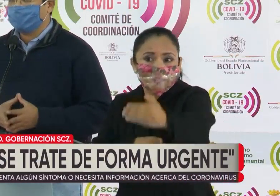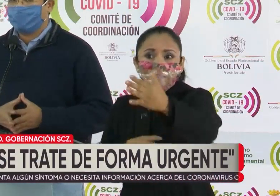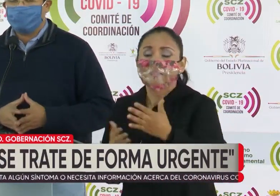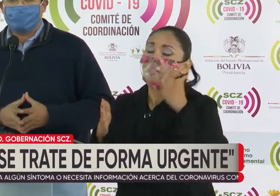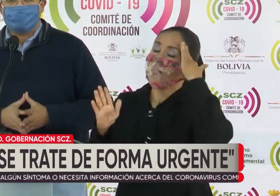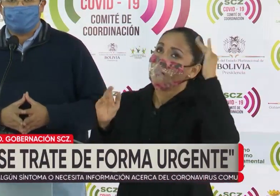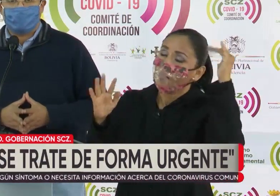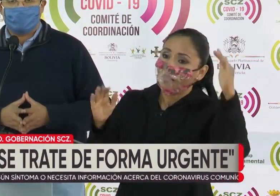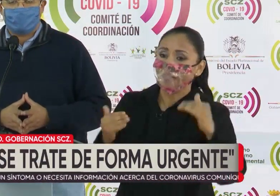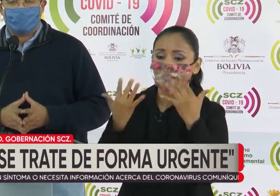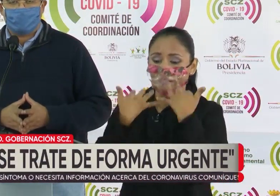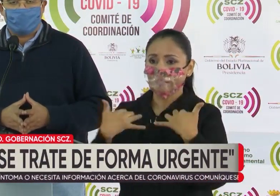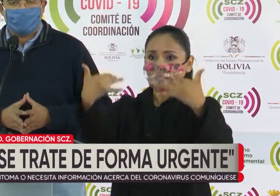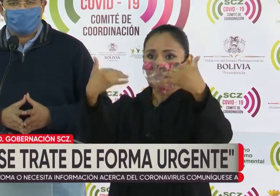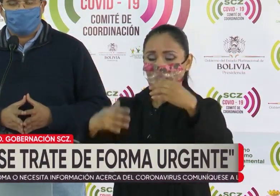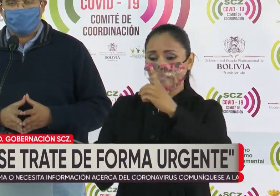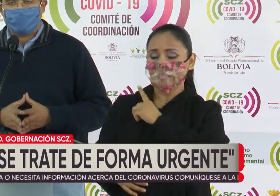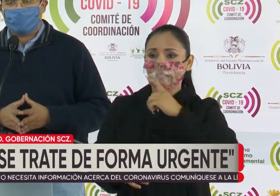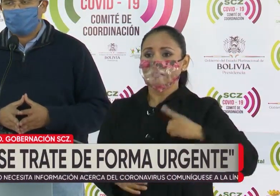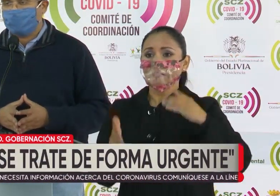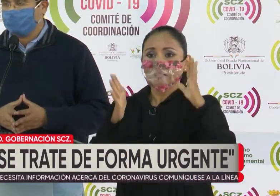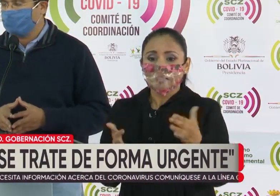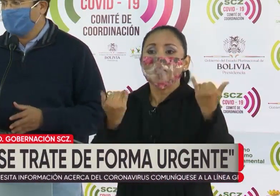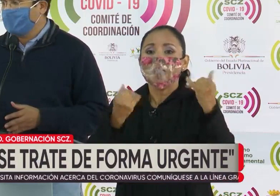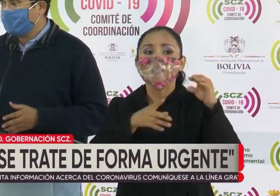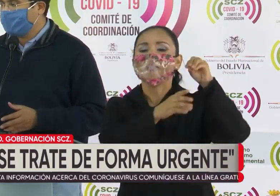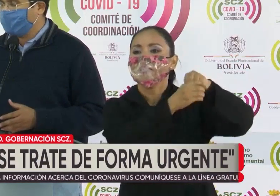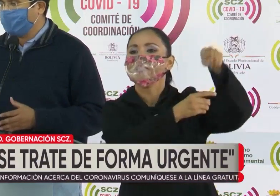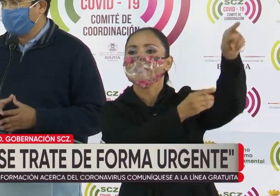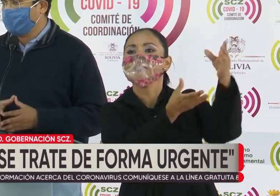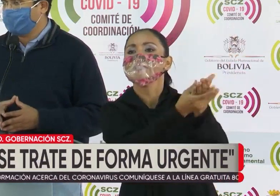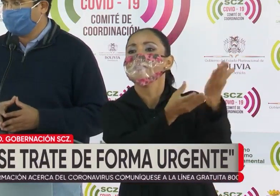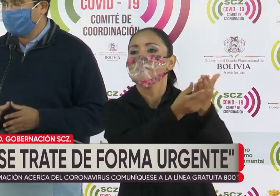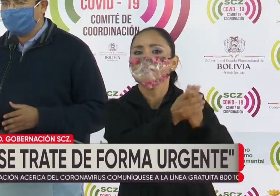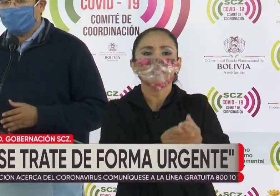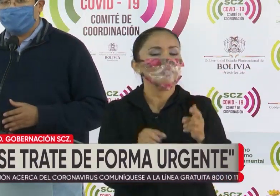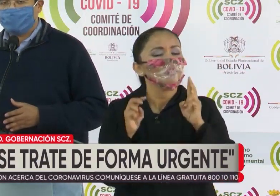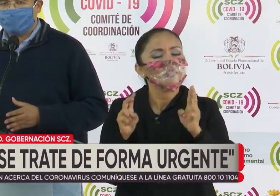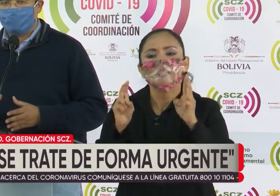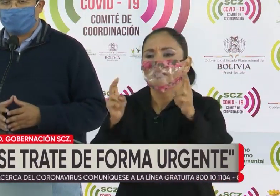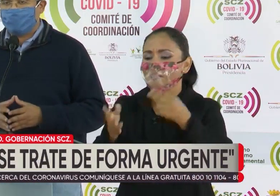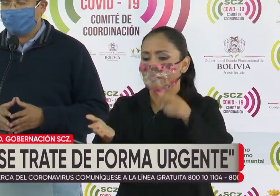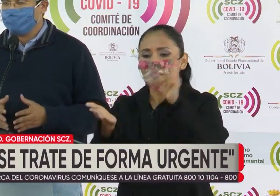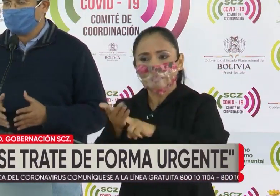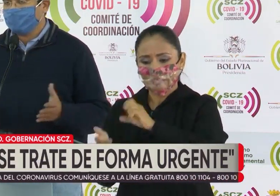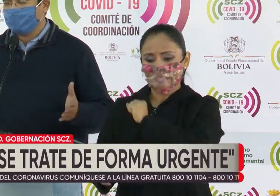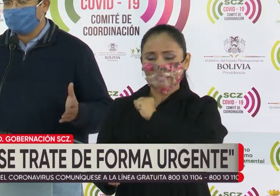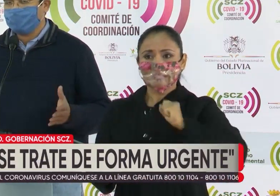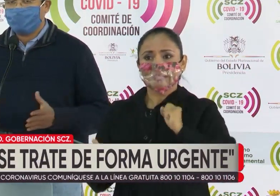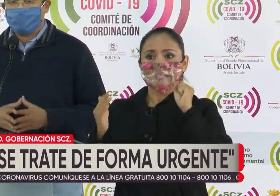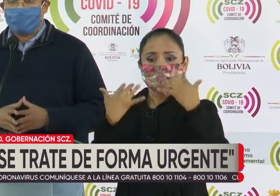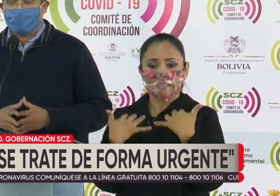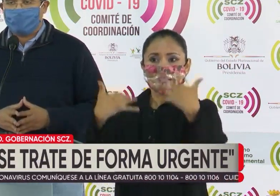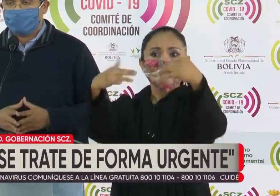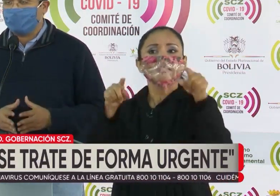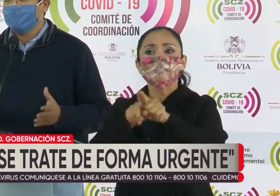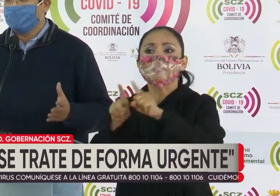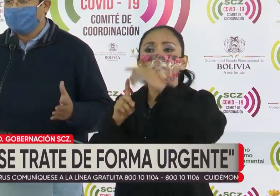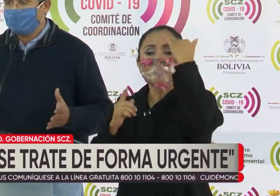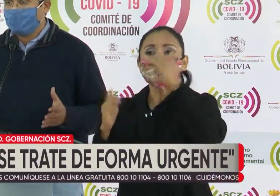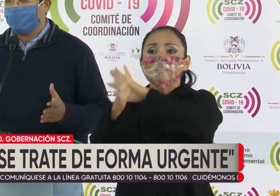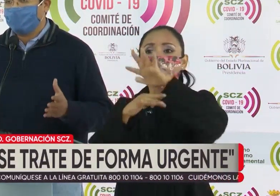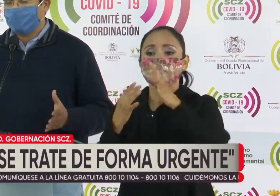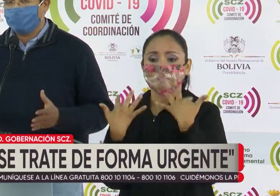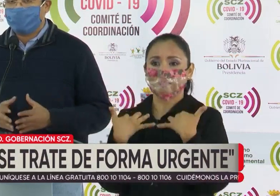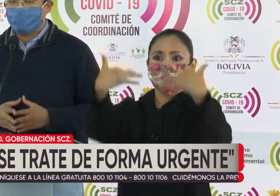Cámara de Diputados, que es donde está el trámite legislativo en este momento, apruebe cuanto antes y el Senado también, porque señores parlamentarios